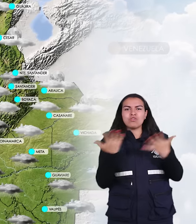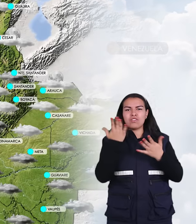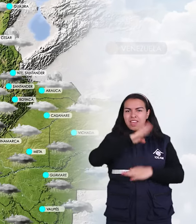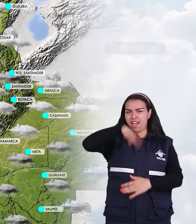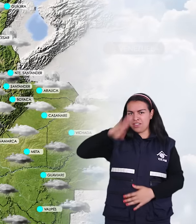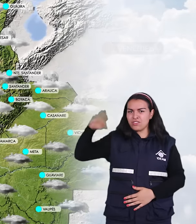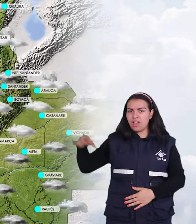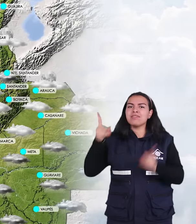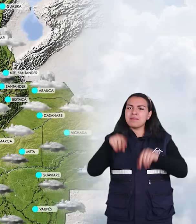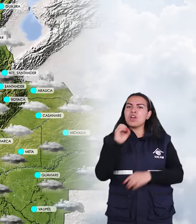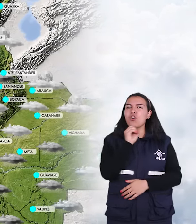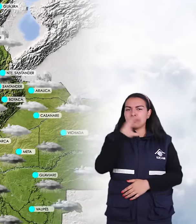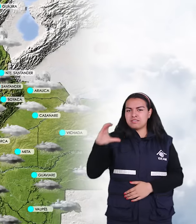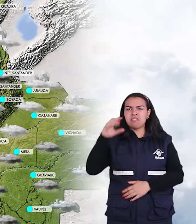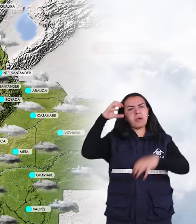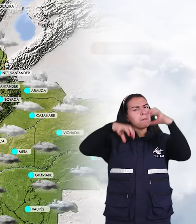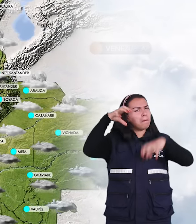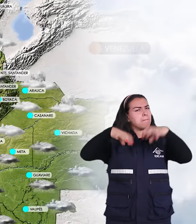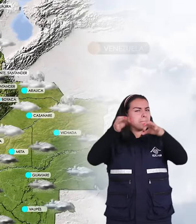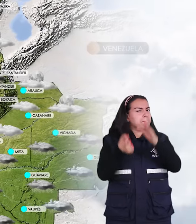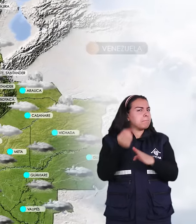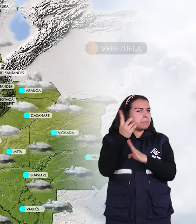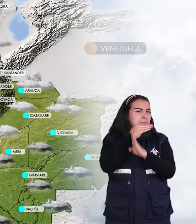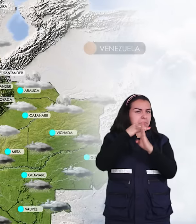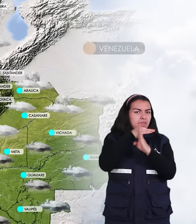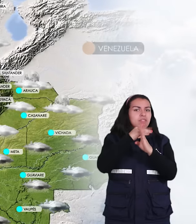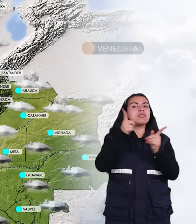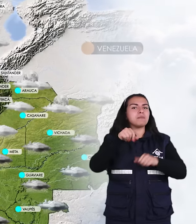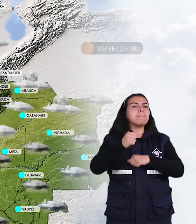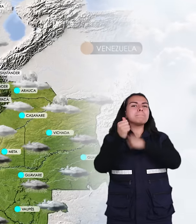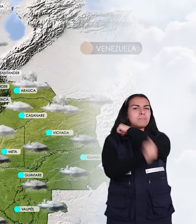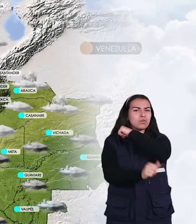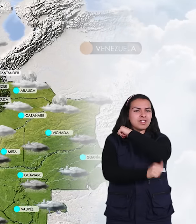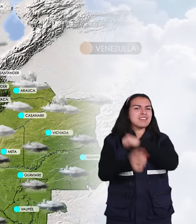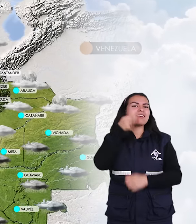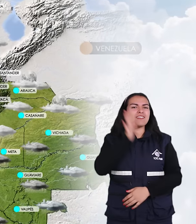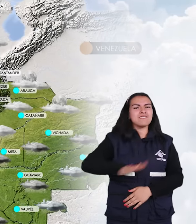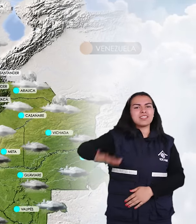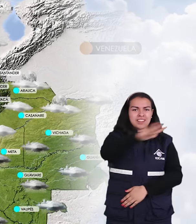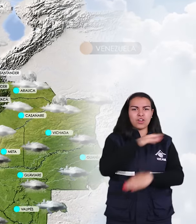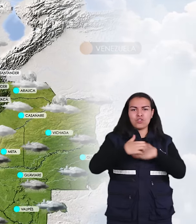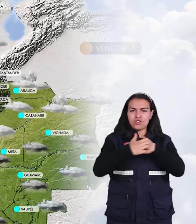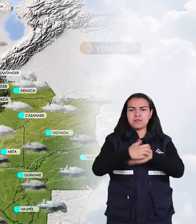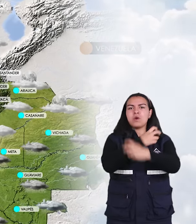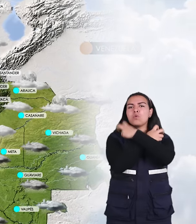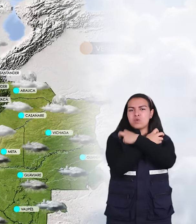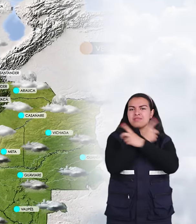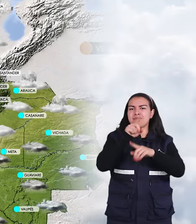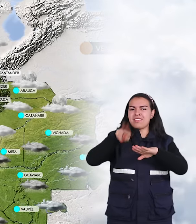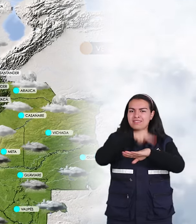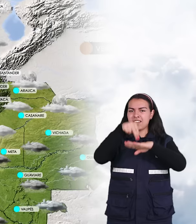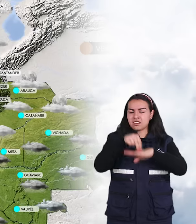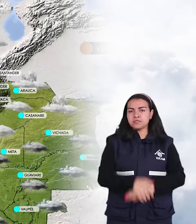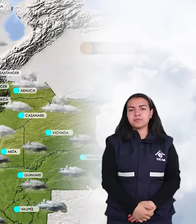Antioquia y sectores del occidente lluvias de carácter ligero al igual que en Boyacá, el eje cafetero, Tolima, Huila y sectores de Nariño. Lluvia de mayor